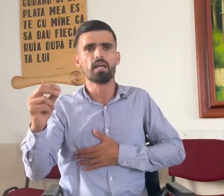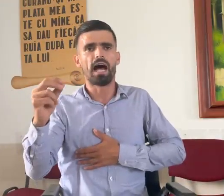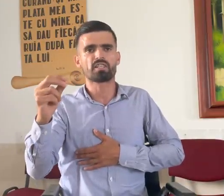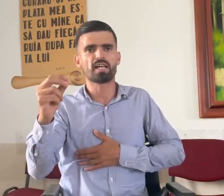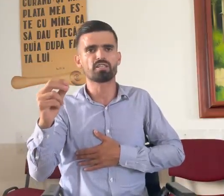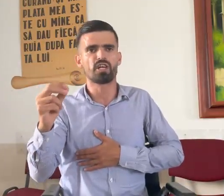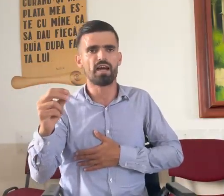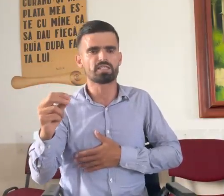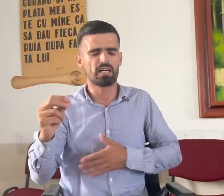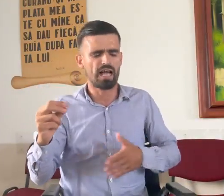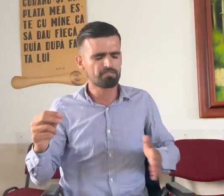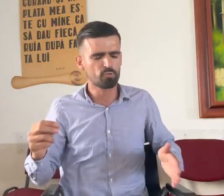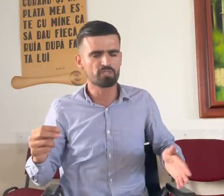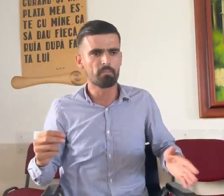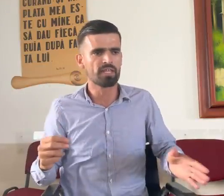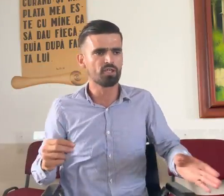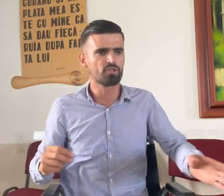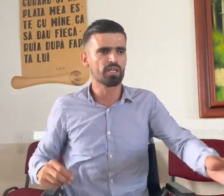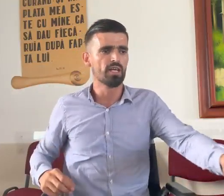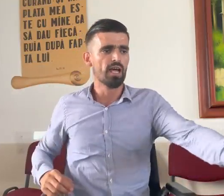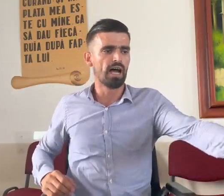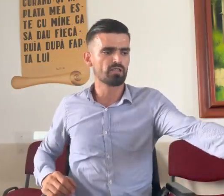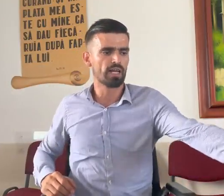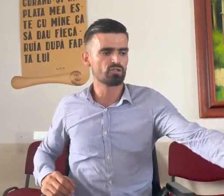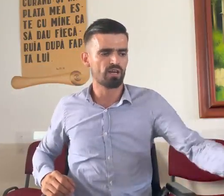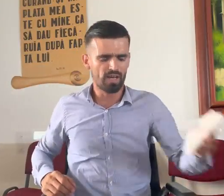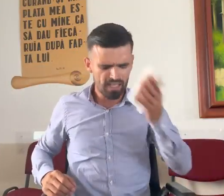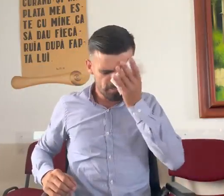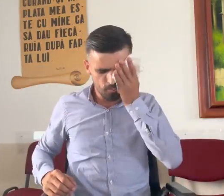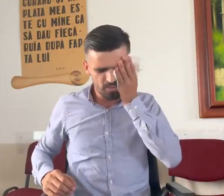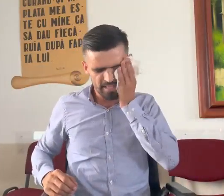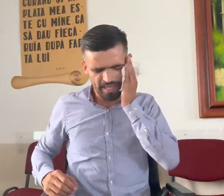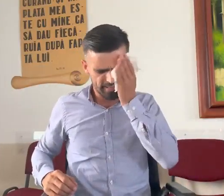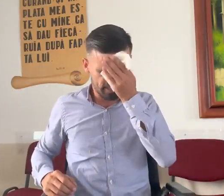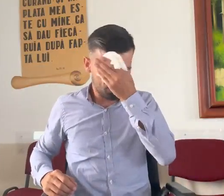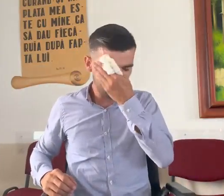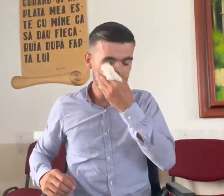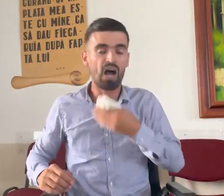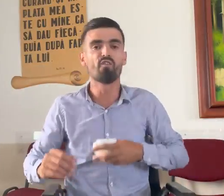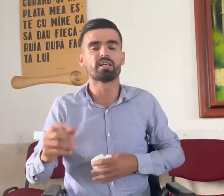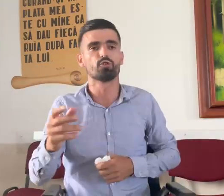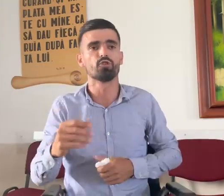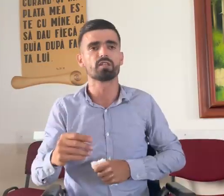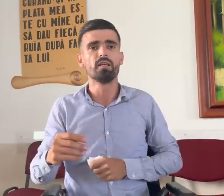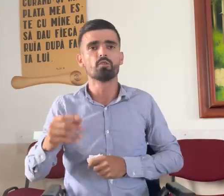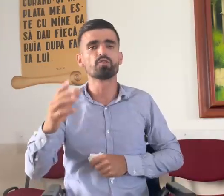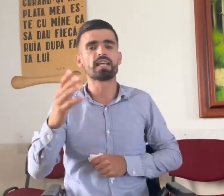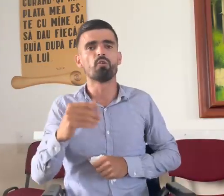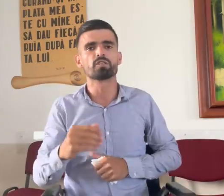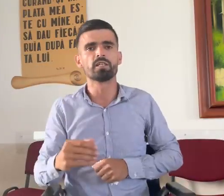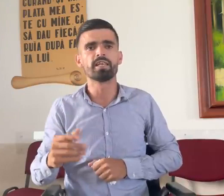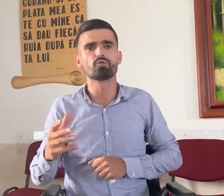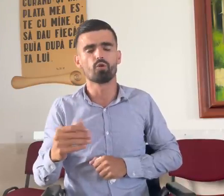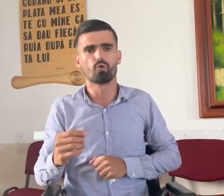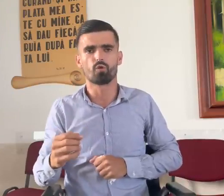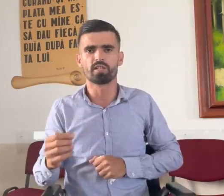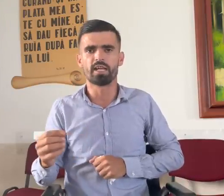așa ceva ce a spus medicii, așa ceva a spus ei căci n-au văzut, nu s-au întâlnit cu lucruri din